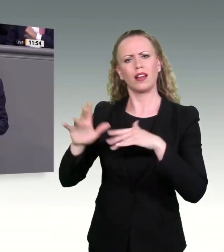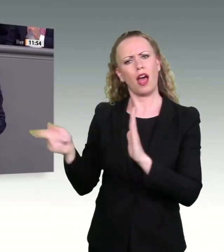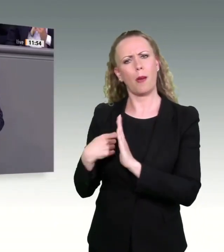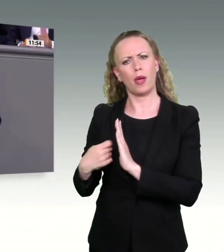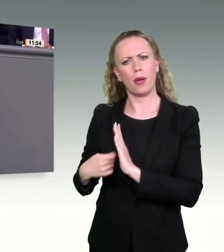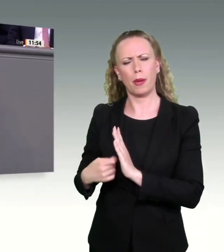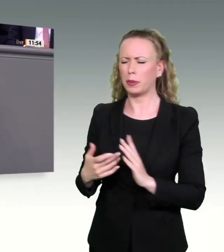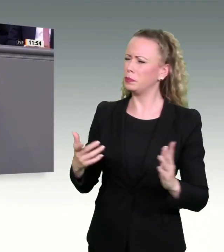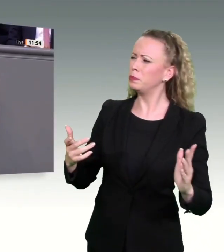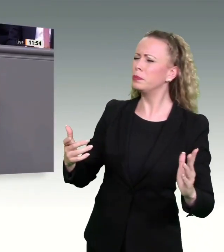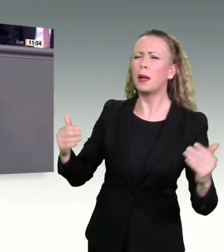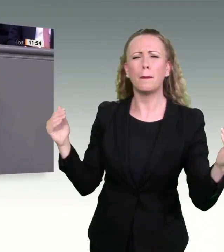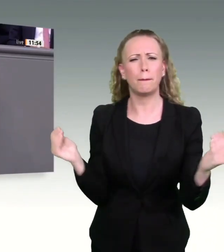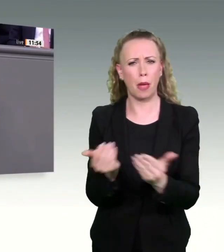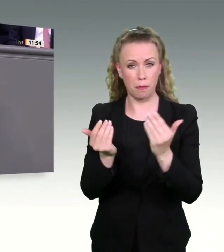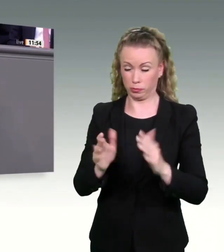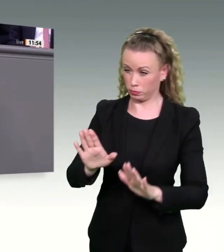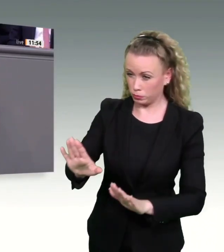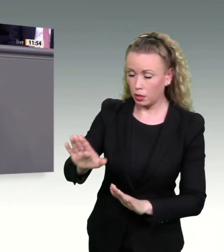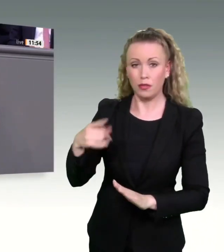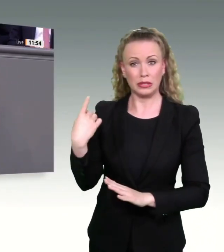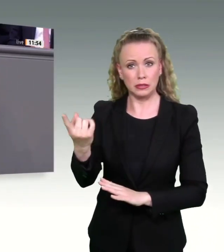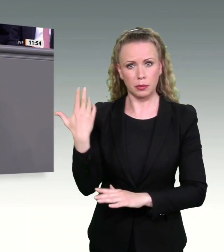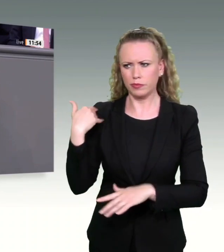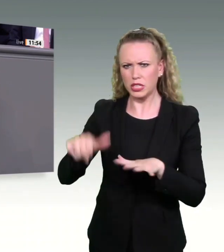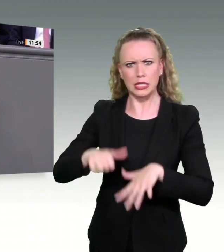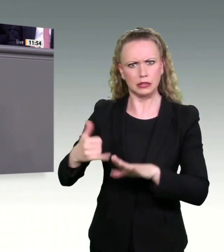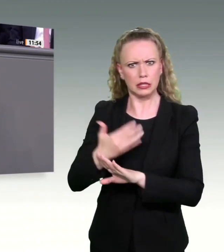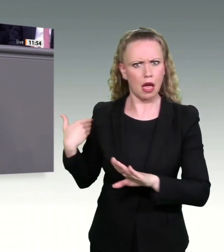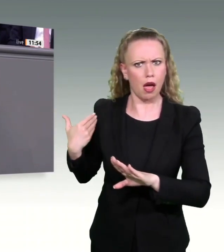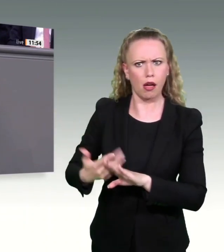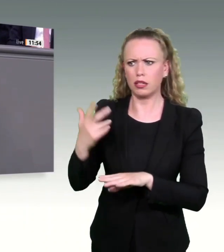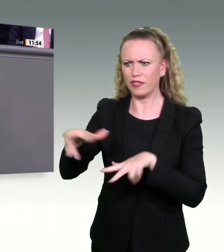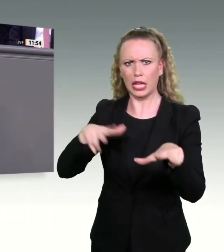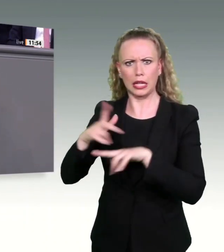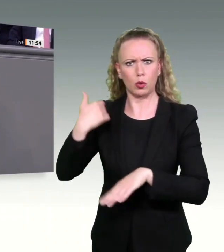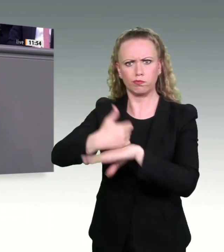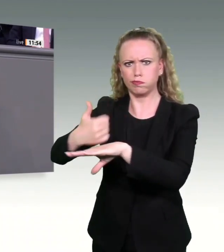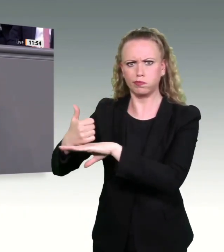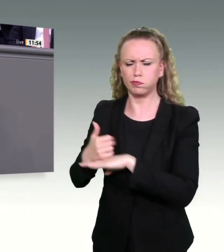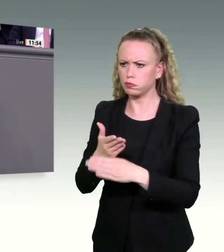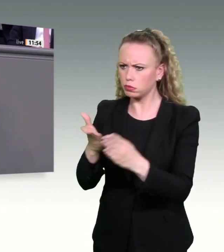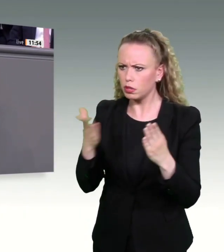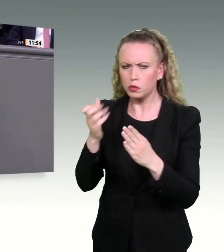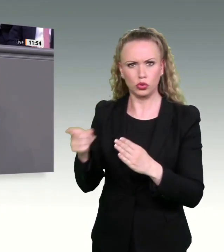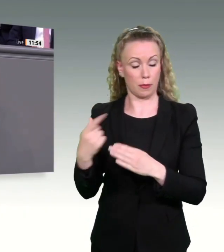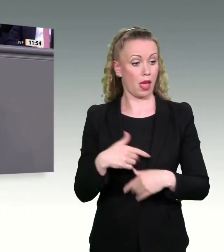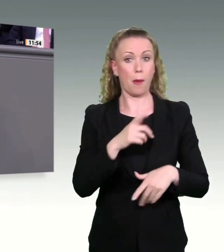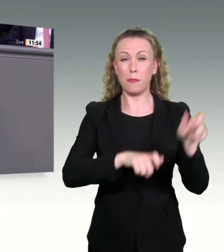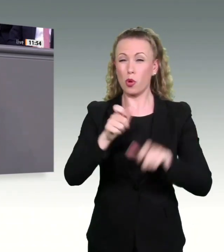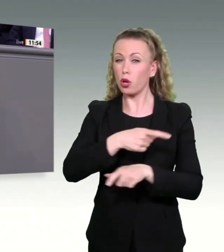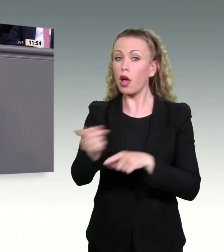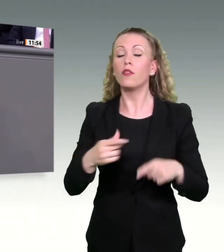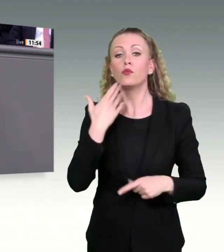Jahre in der Regierung gesessen hätten, sondern noch dazu alles getan haben, um die Bürger, die zum Beispiel ein Haus bauen wollten, mit immer neuen